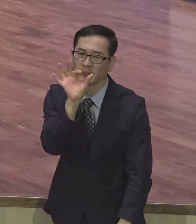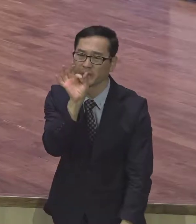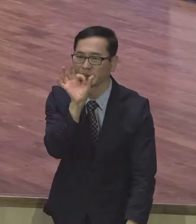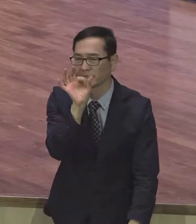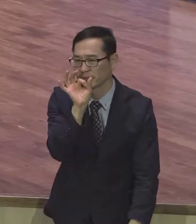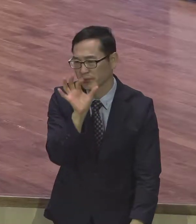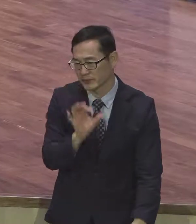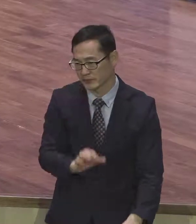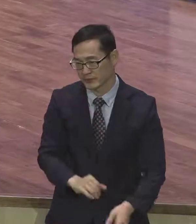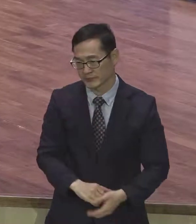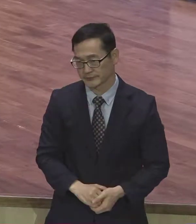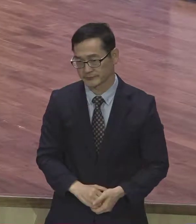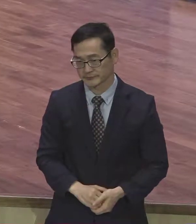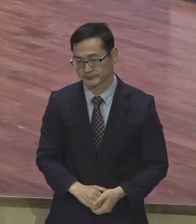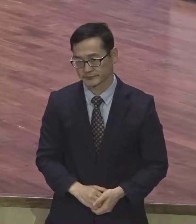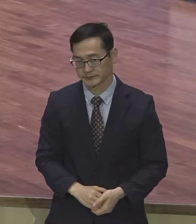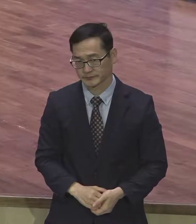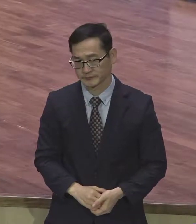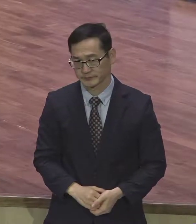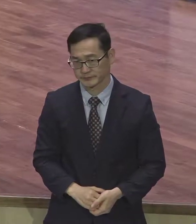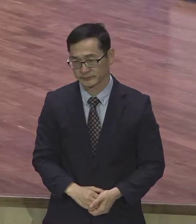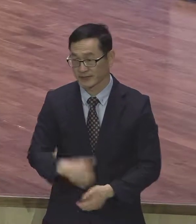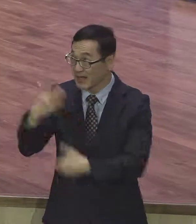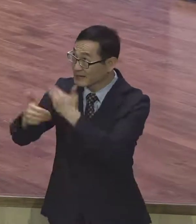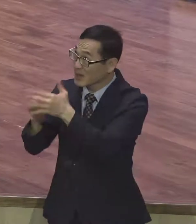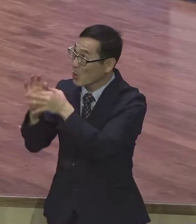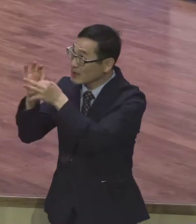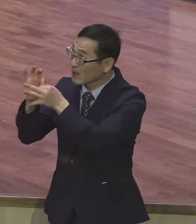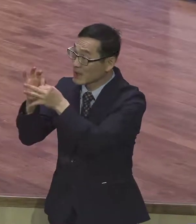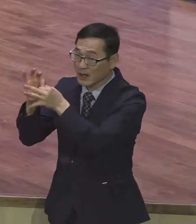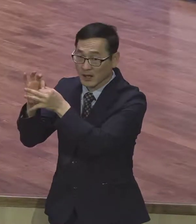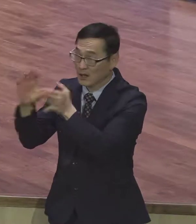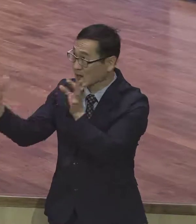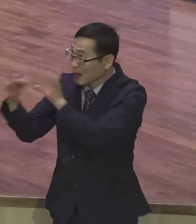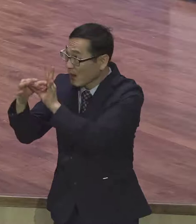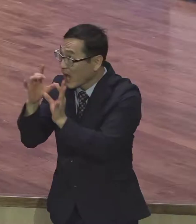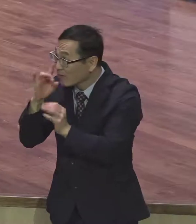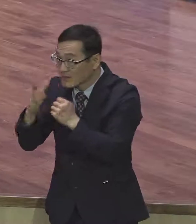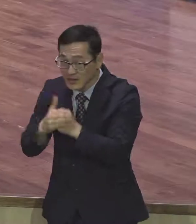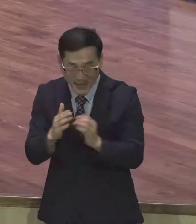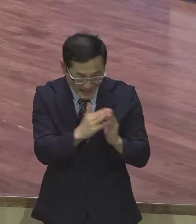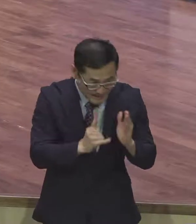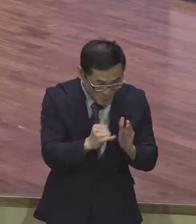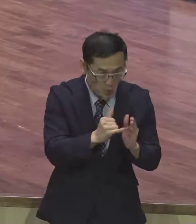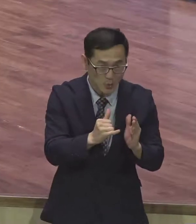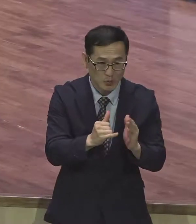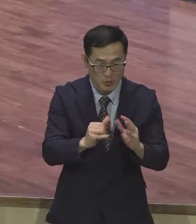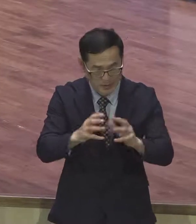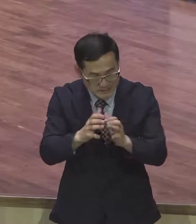이 가족 간의 관계도 안 되고 성도 간의 관계도 안 되고 세상 간의 사랑과의 관계가 안 되는 거예요.